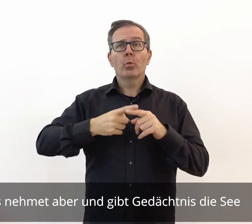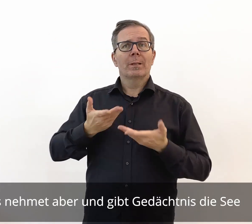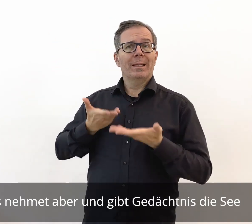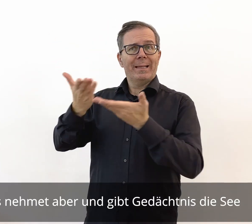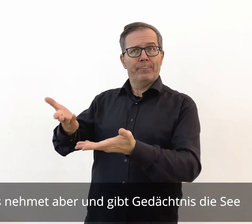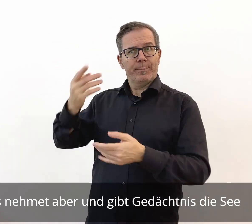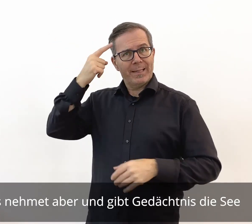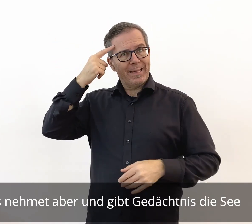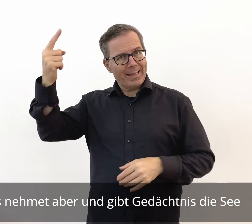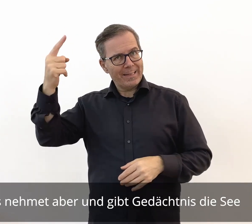sie